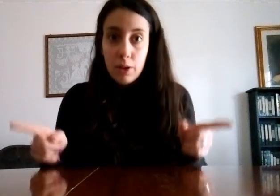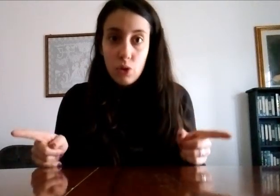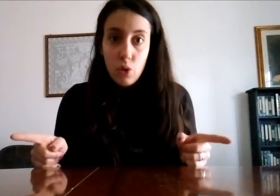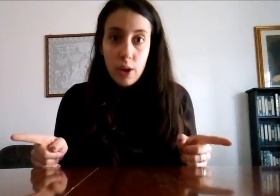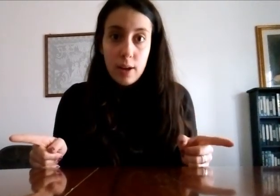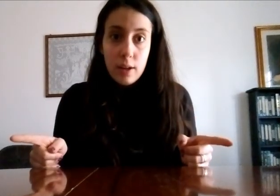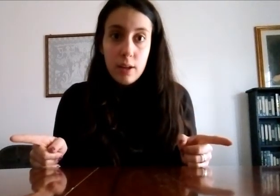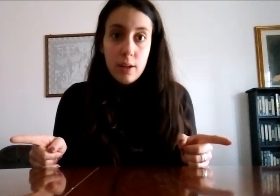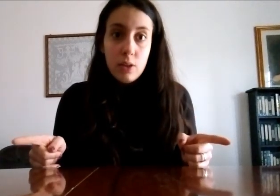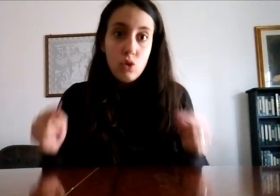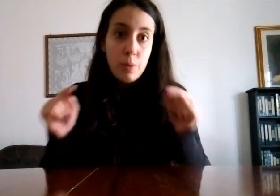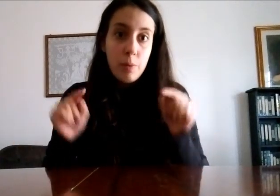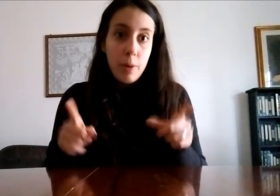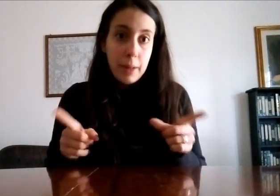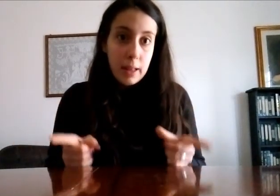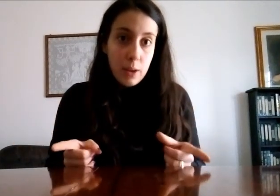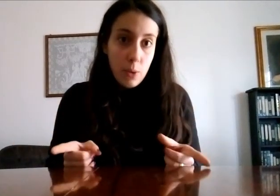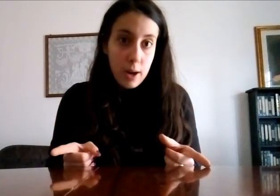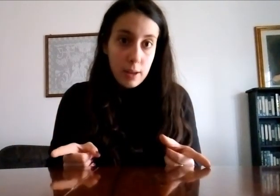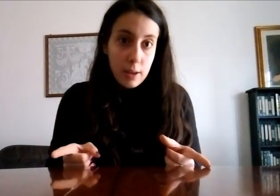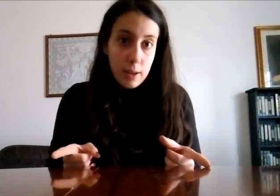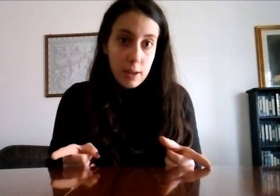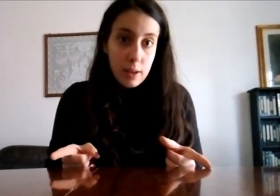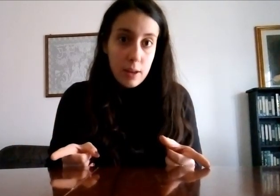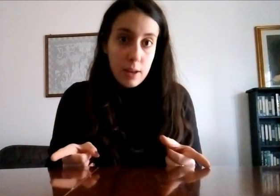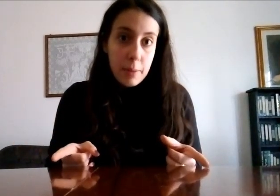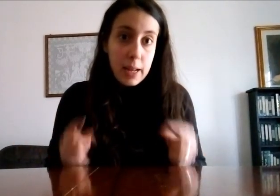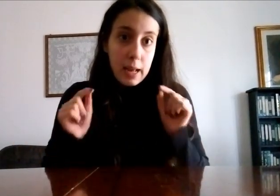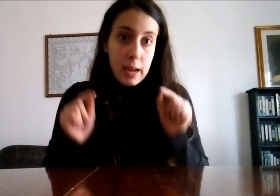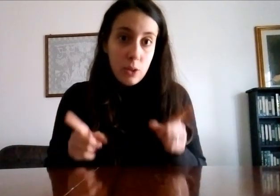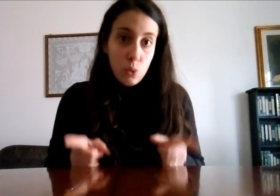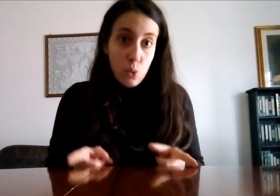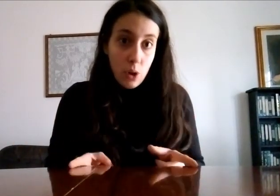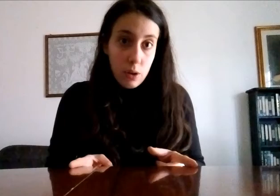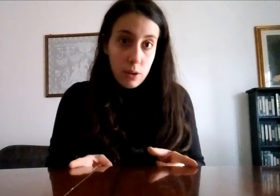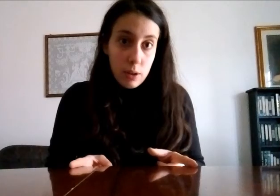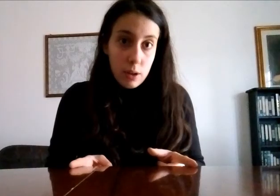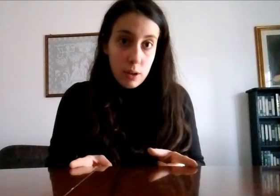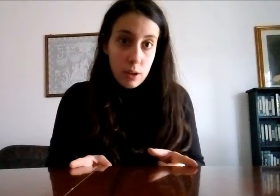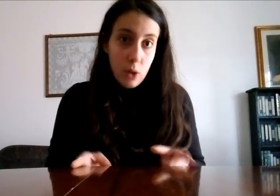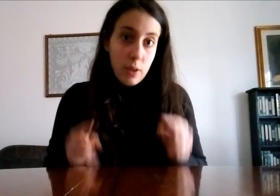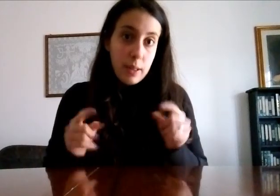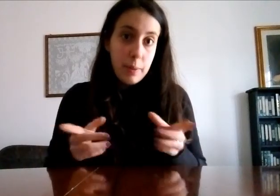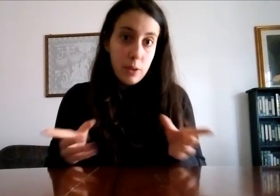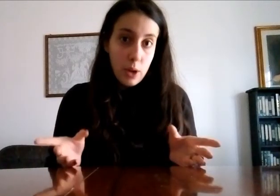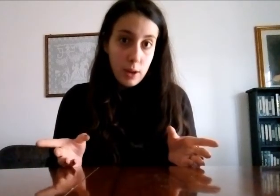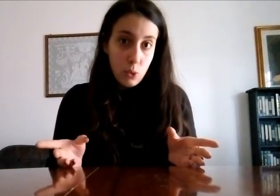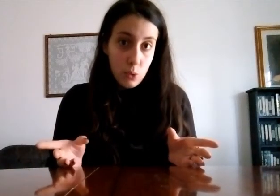persona tu ci puoi pure passare i guai perché il cane è tuo e lo devi sapere educare tu